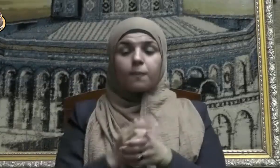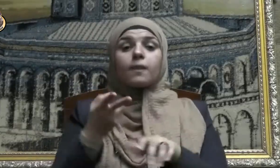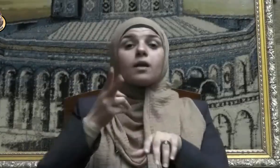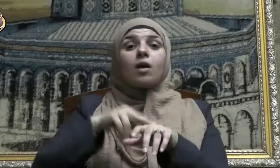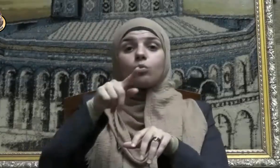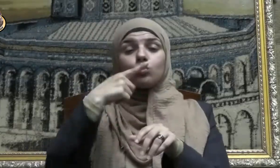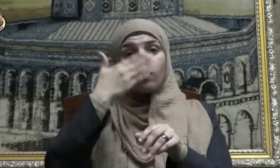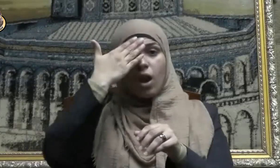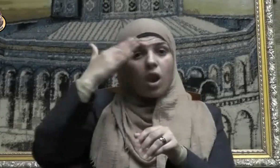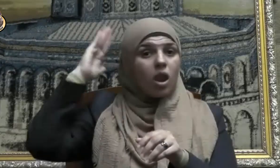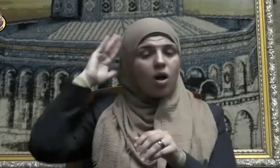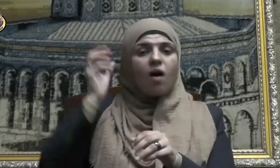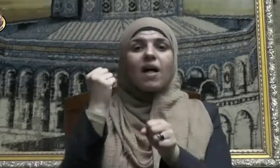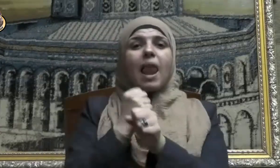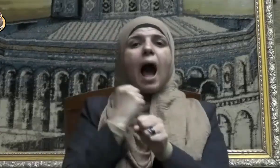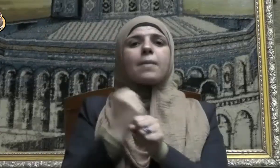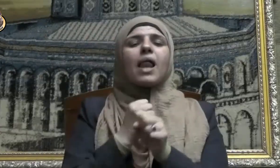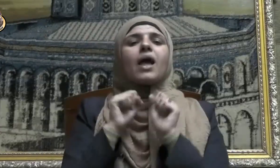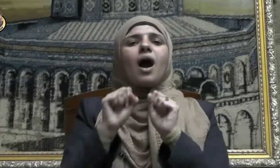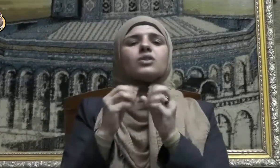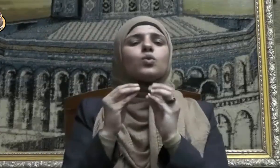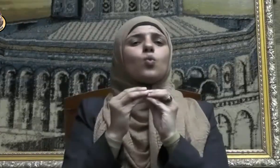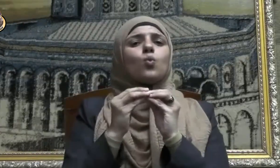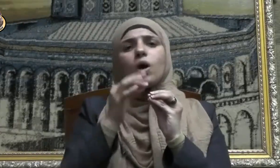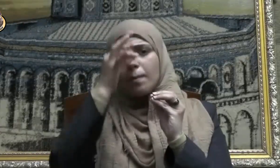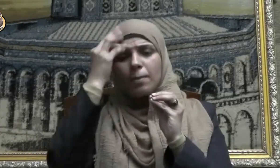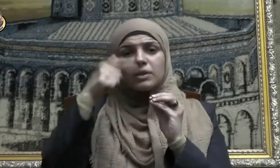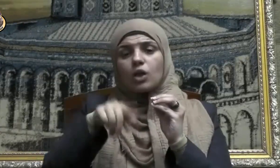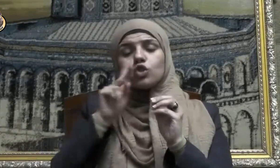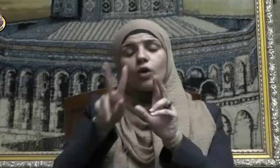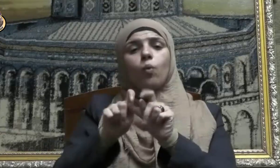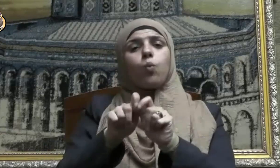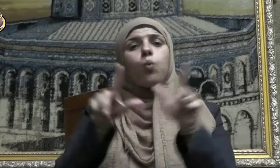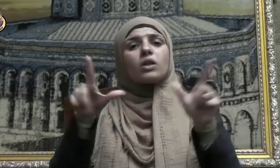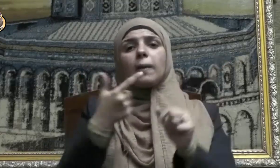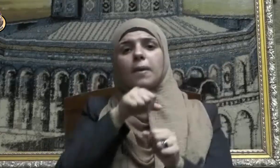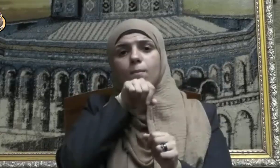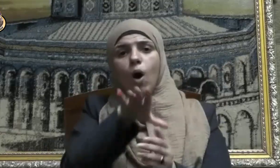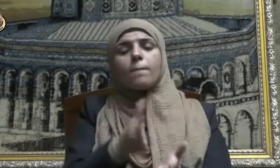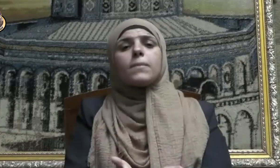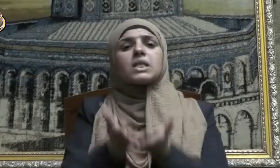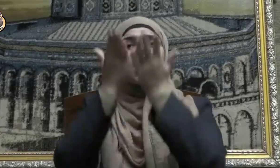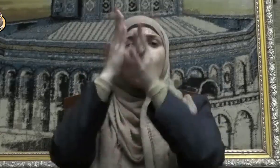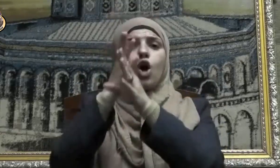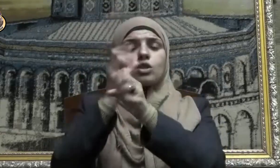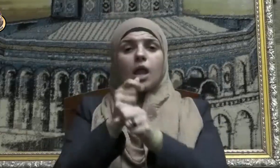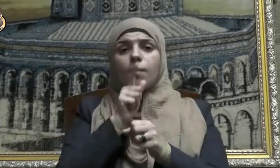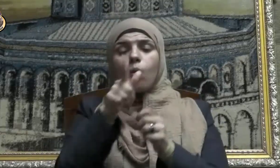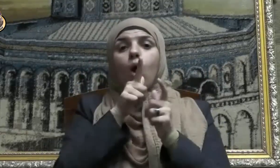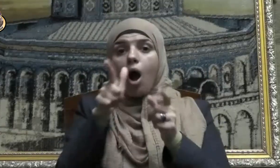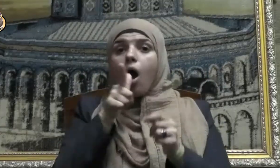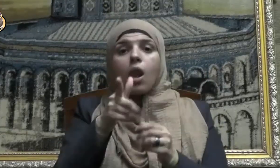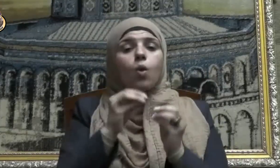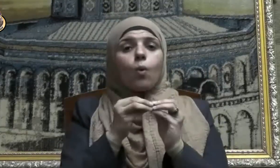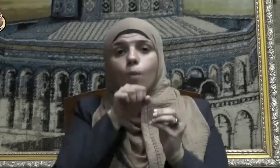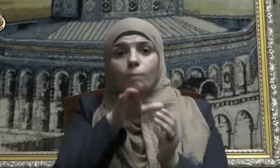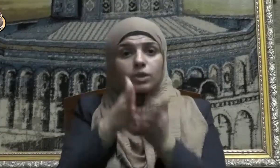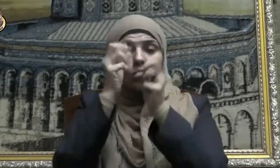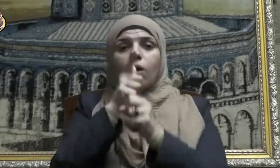النفاق العملي الذي بينه النبي صلى الله عليه وسلم حيث قال أربع من